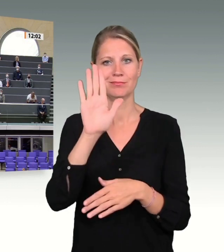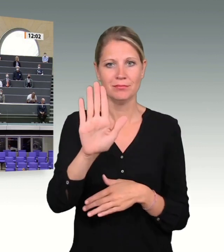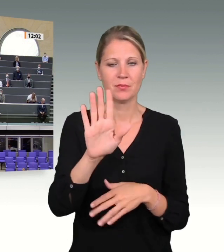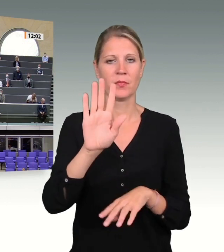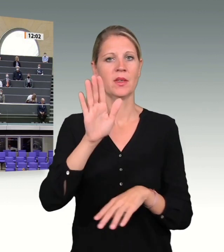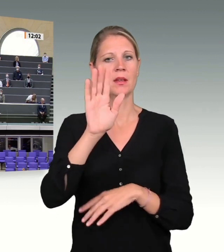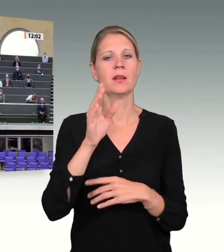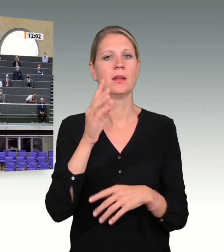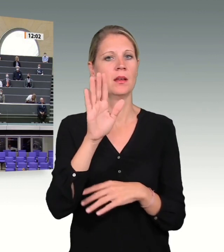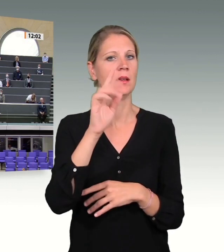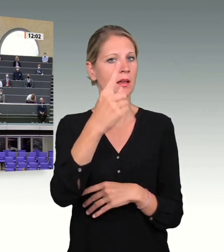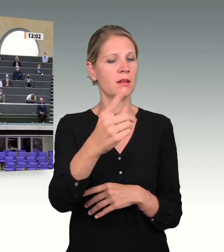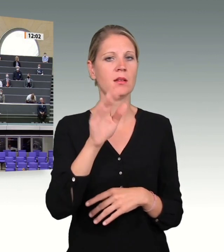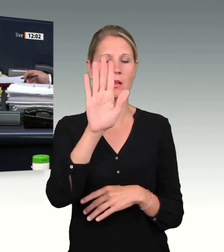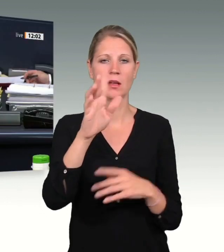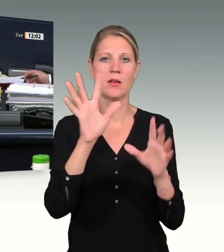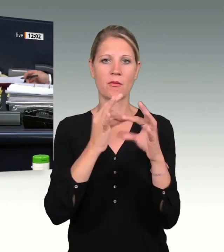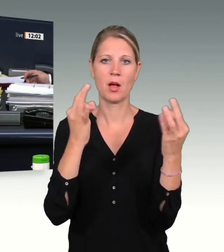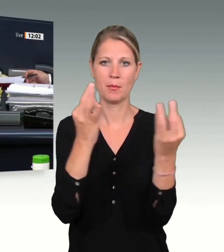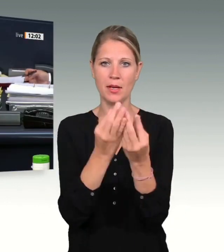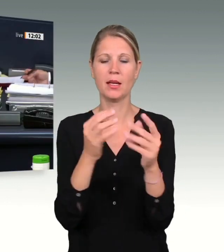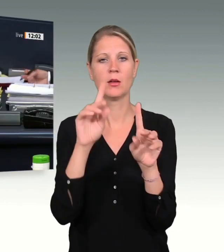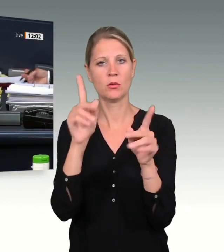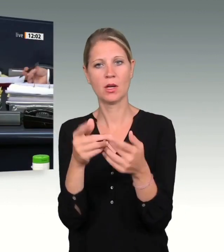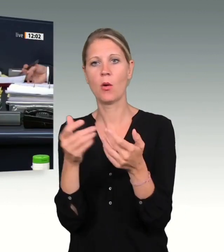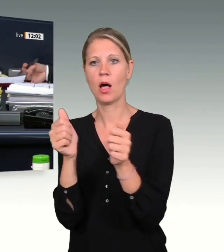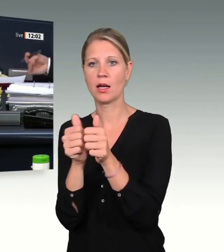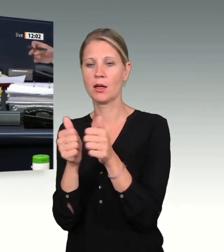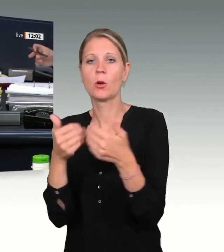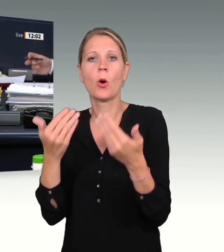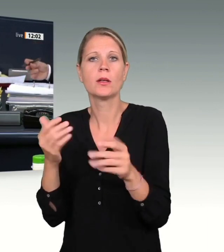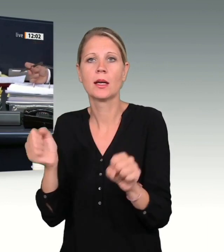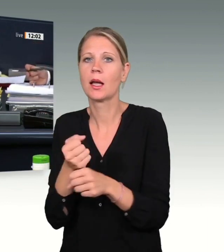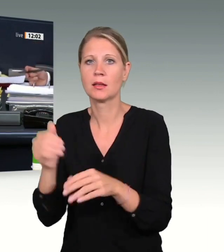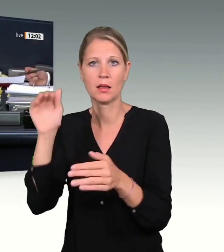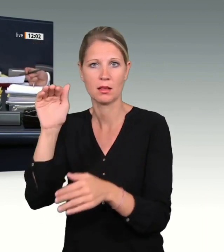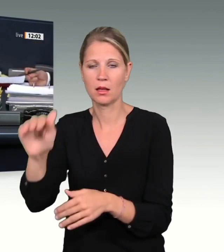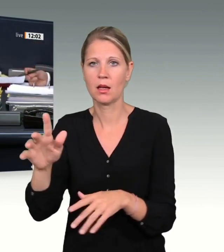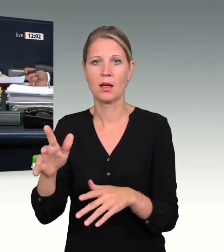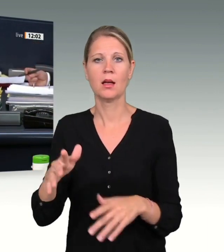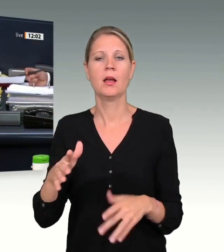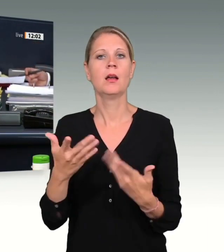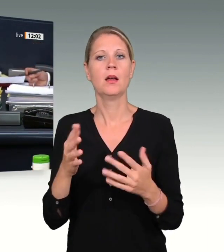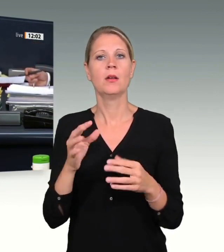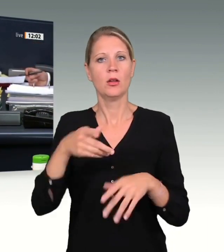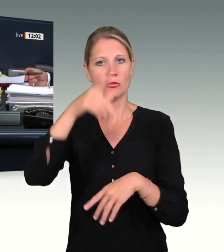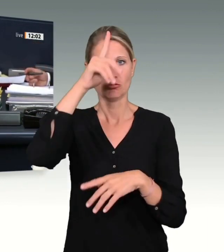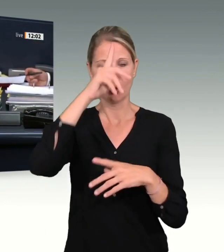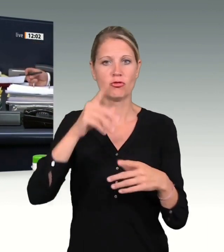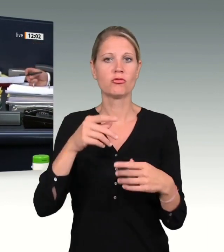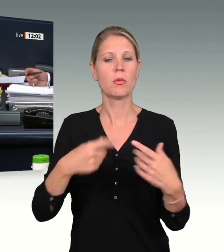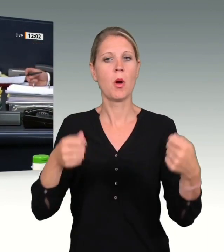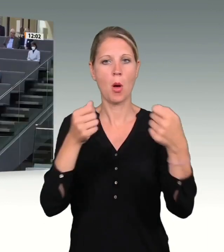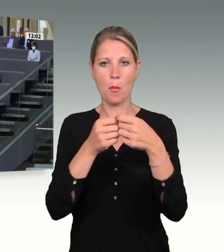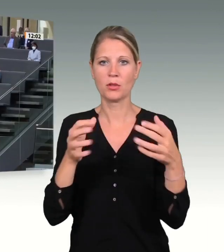anwesenden Hinterbliebenen und Versehrten im Namen des ganzen Deutschen Bundestags unser tief empfundenes